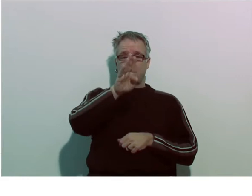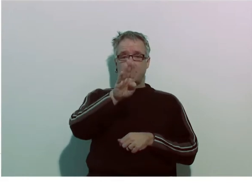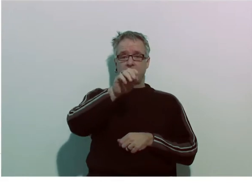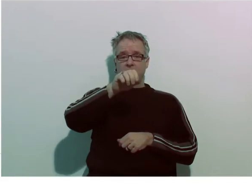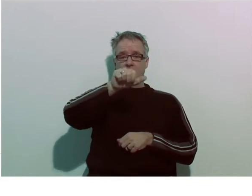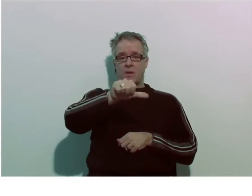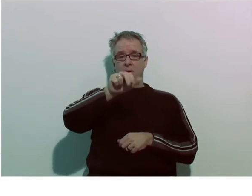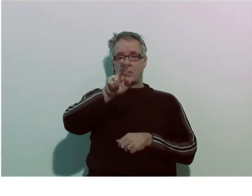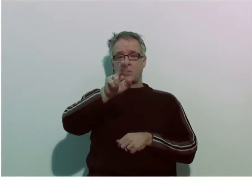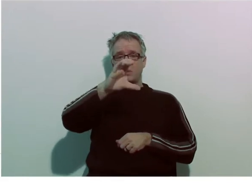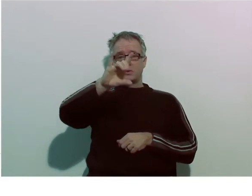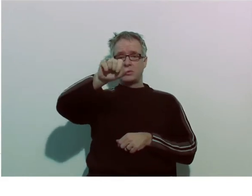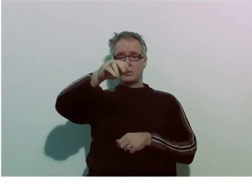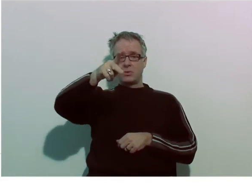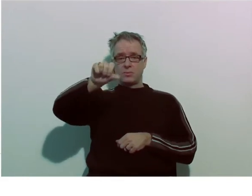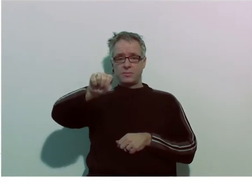Lucie Beauchamp,